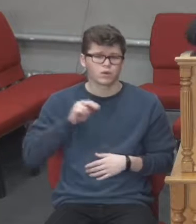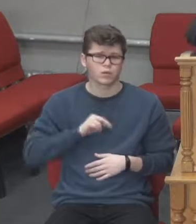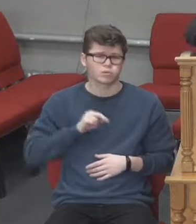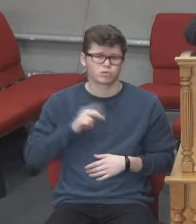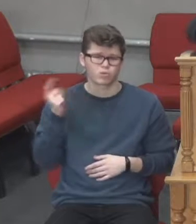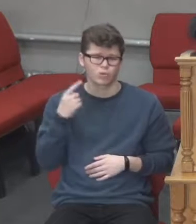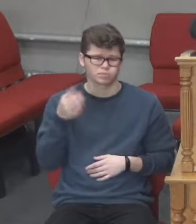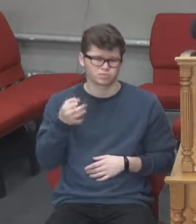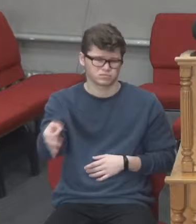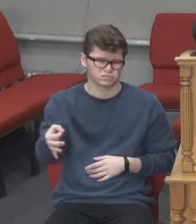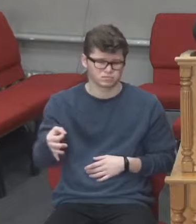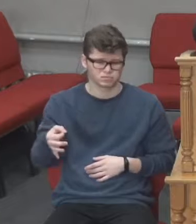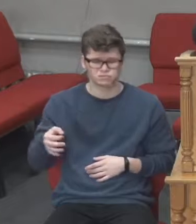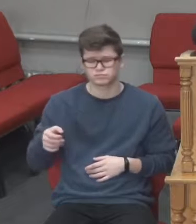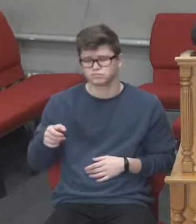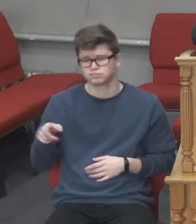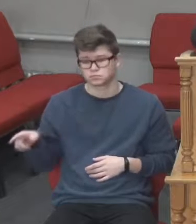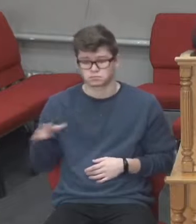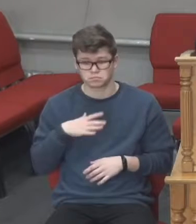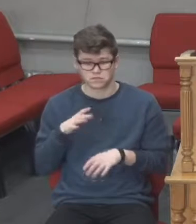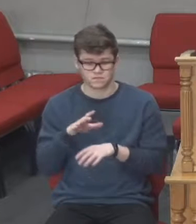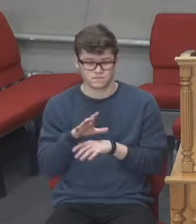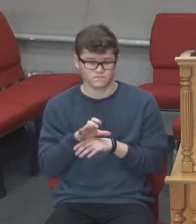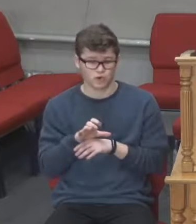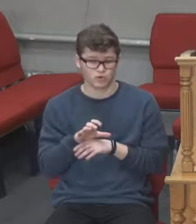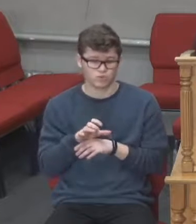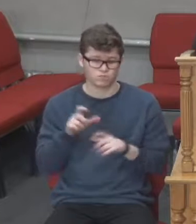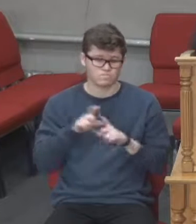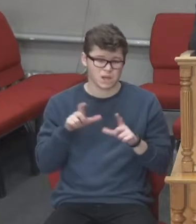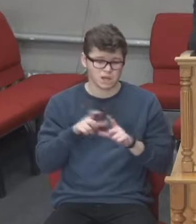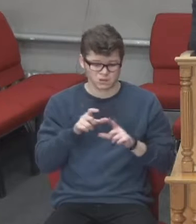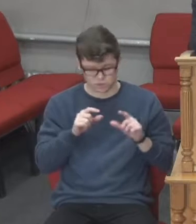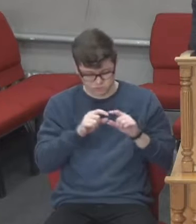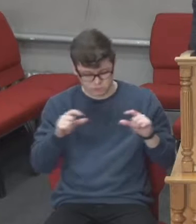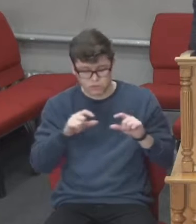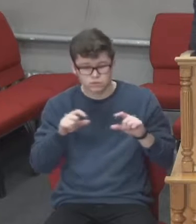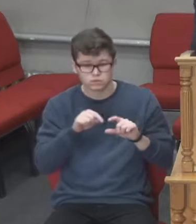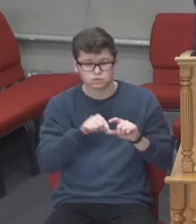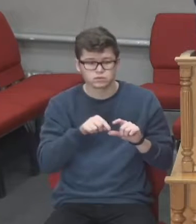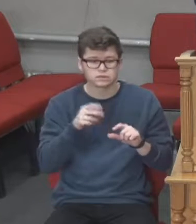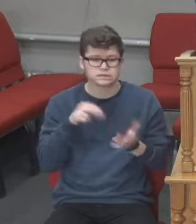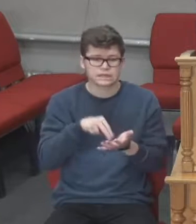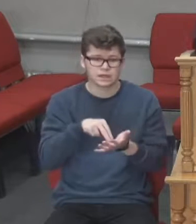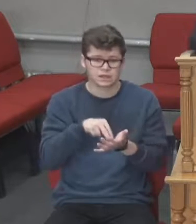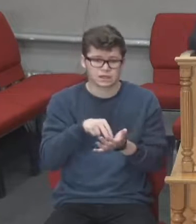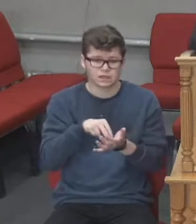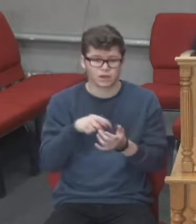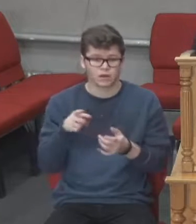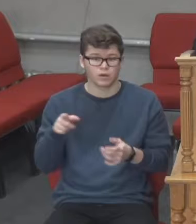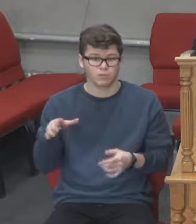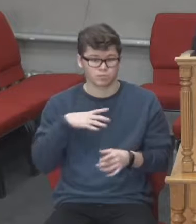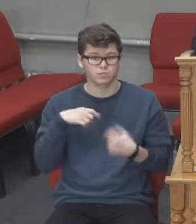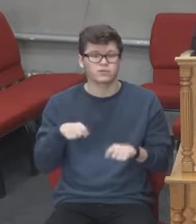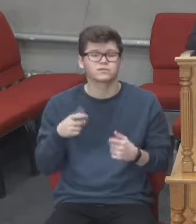вислала її фотографію, сфотографувала навіть гречку, яку продавали десь в відділі, де аптека є. А в